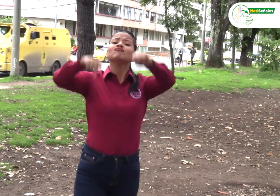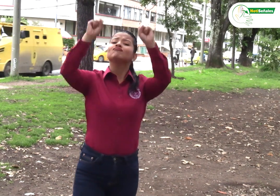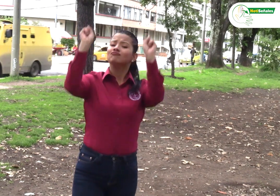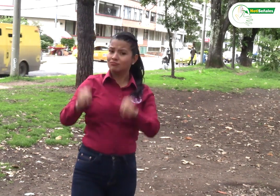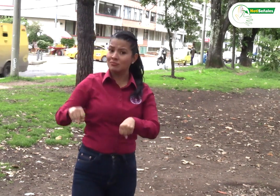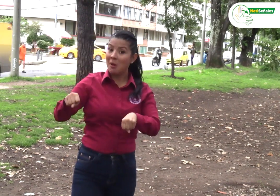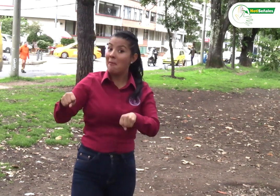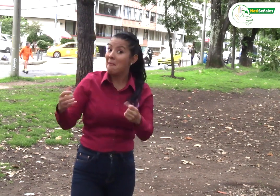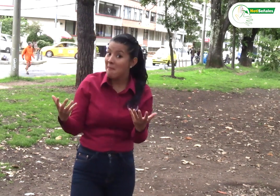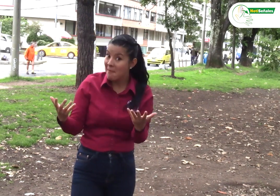y se aprobó.